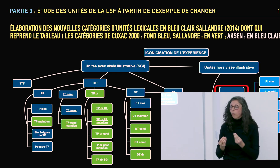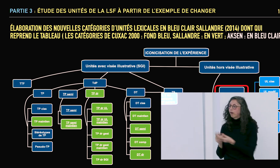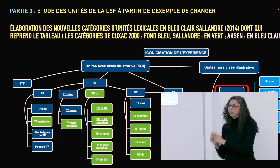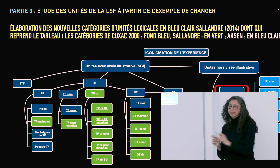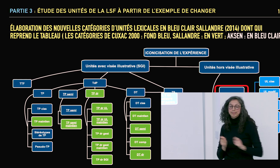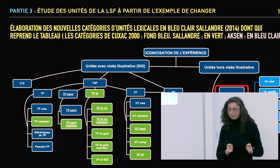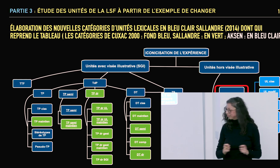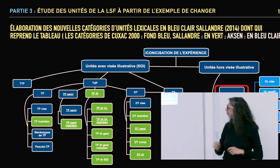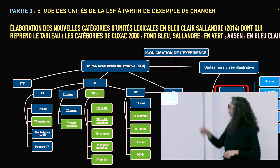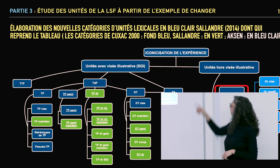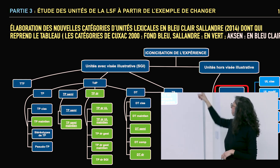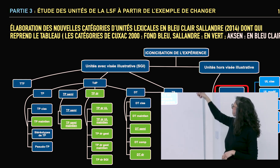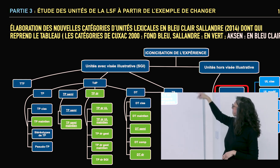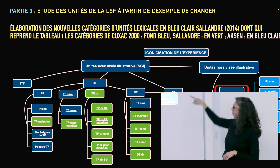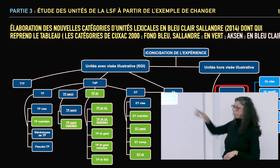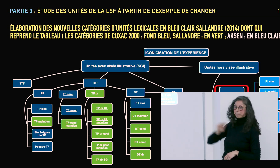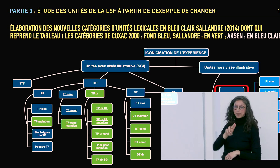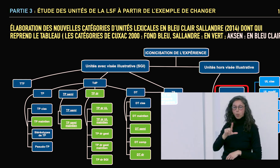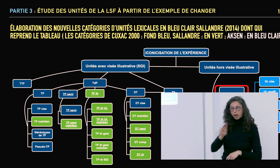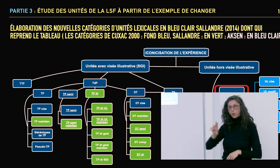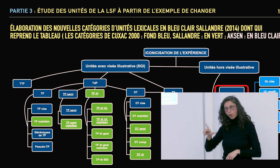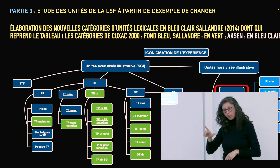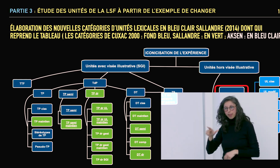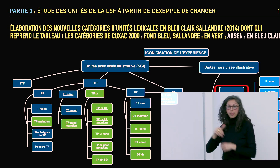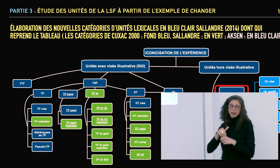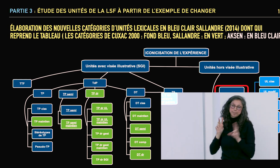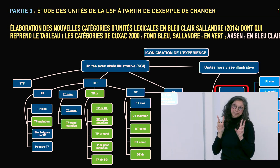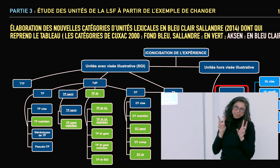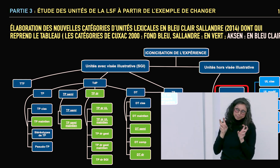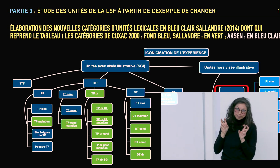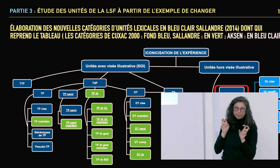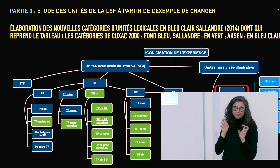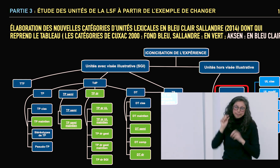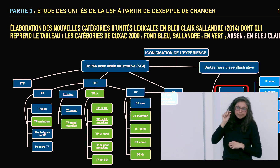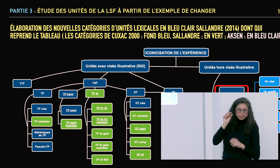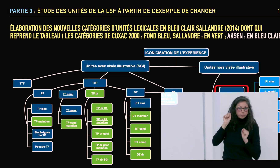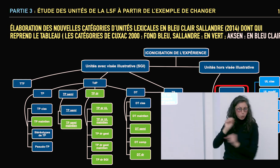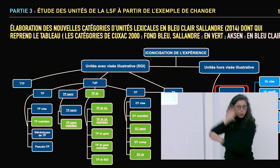ou comme celle-ci devant le torse ou comme celle-ci qui passe devant le torse. Les UL UL